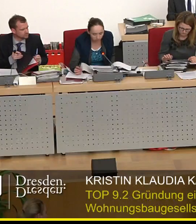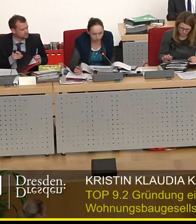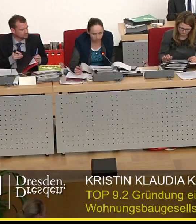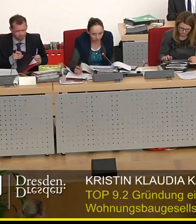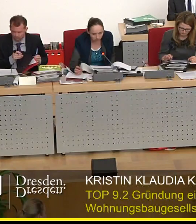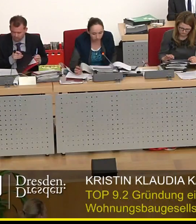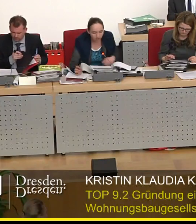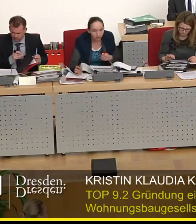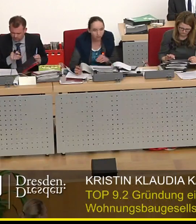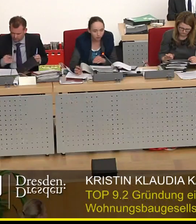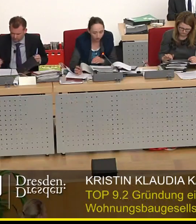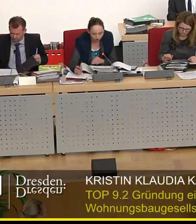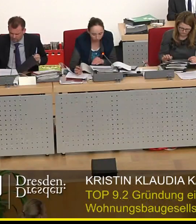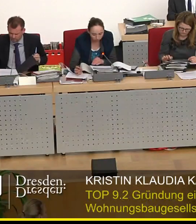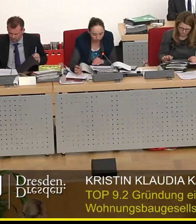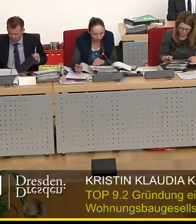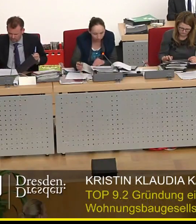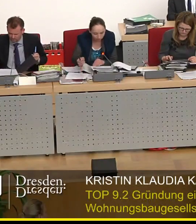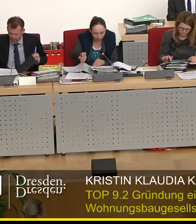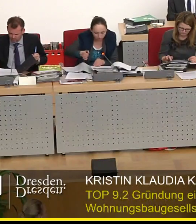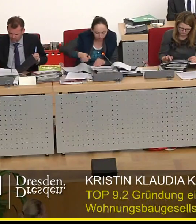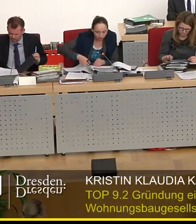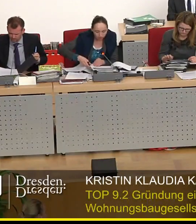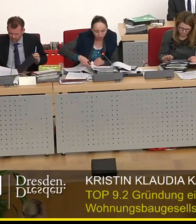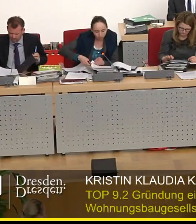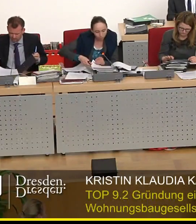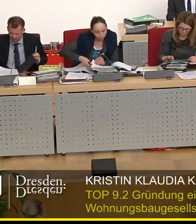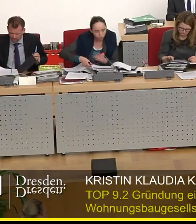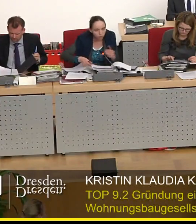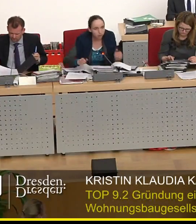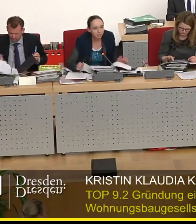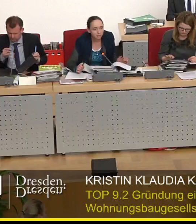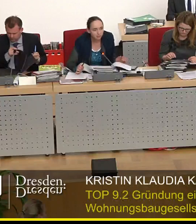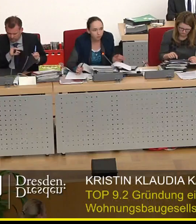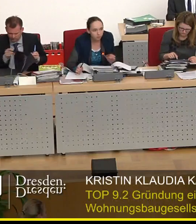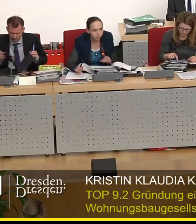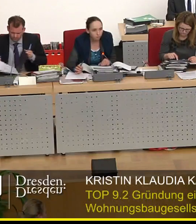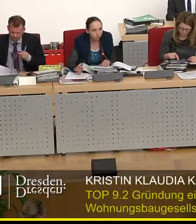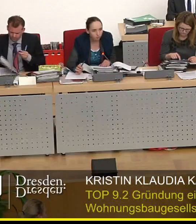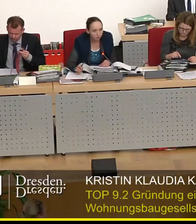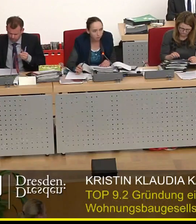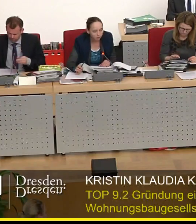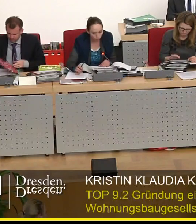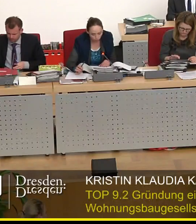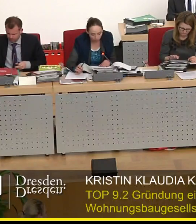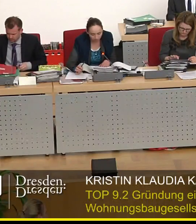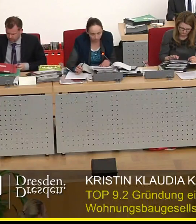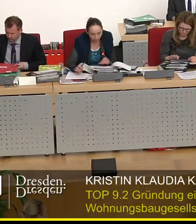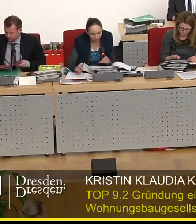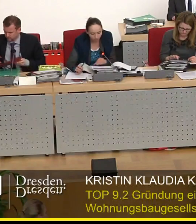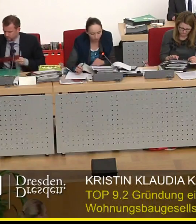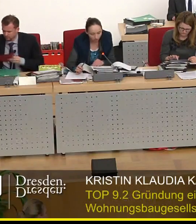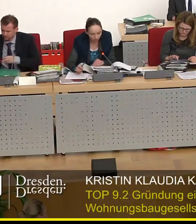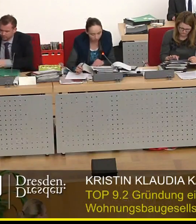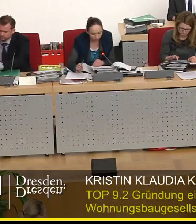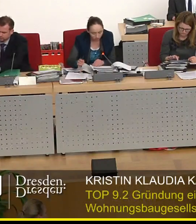Hier sollte ein Variantenvergleich zwischen einzelnen Betriebsformen, GmbH und CoKG